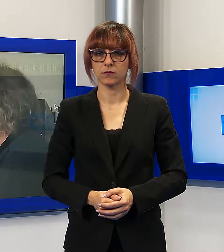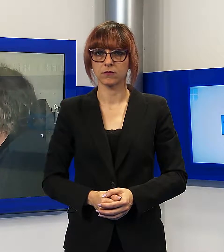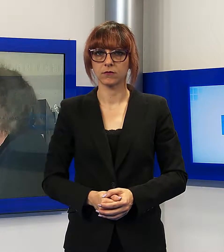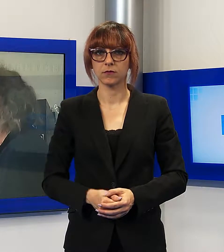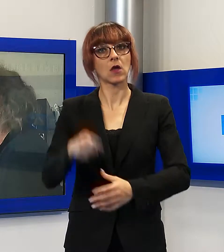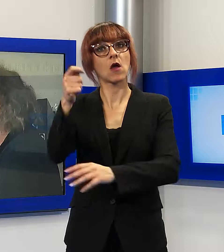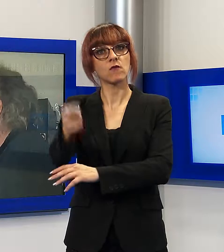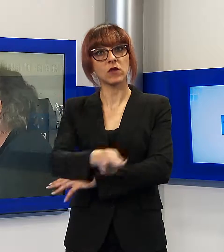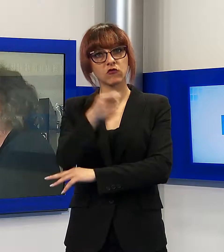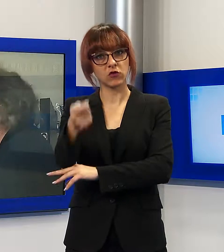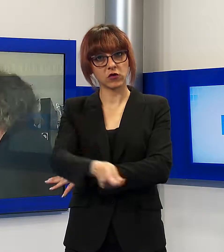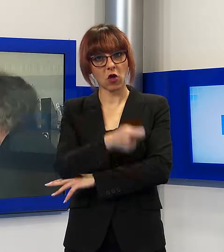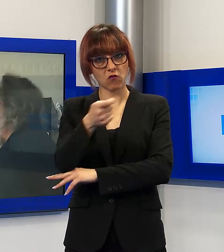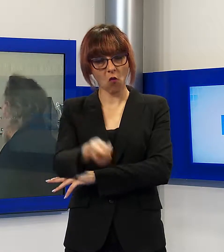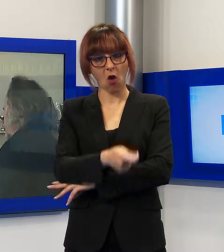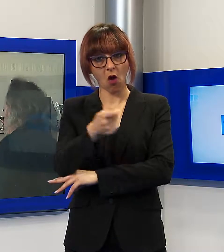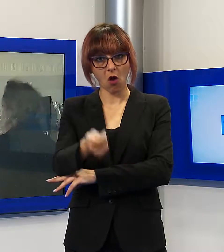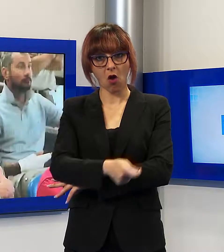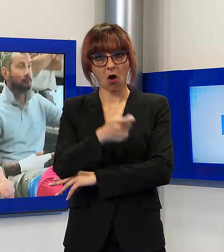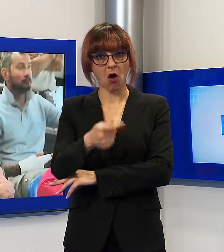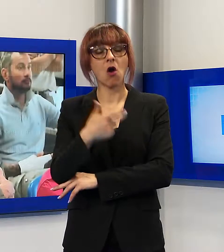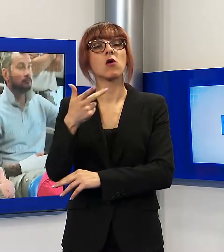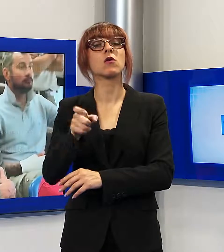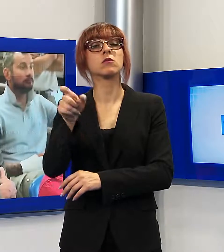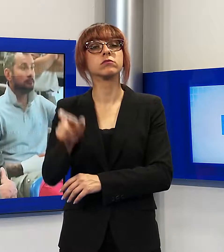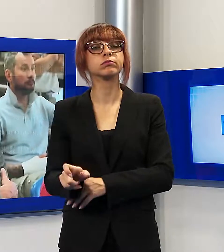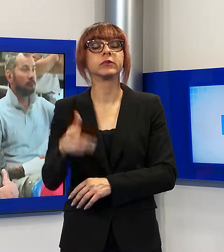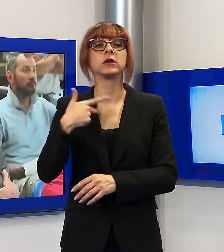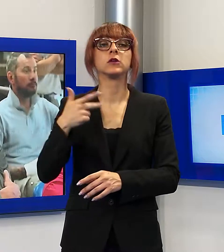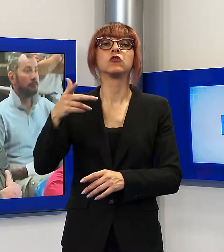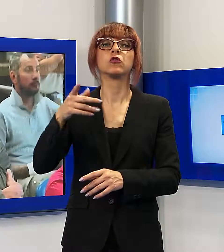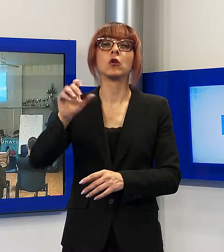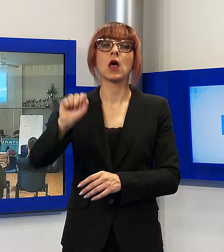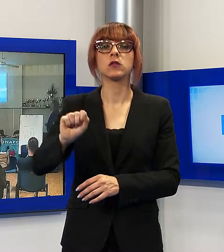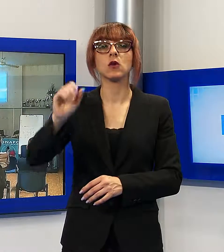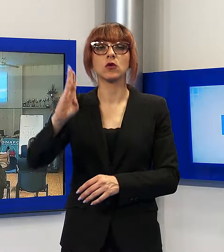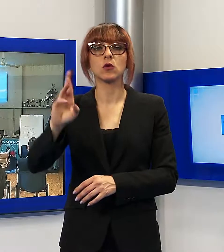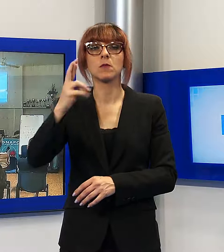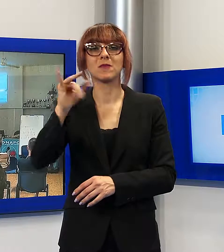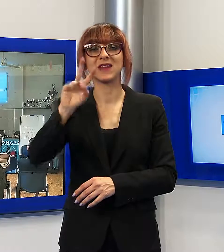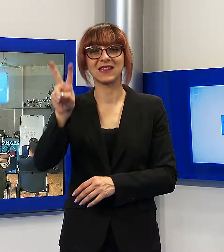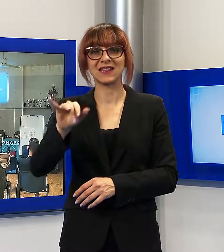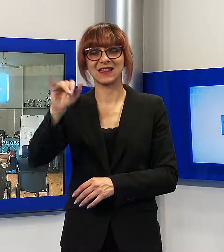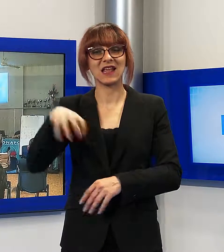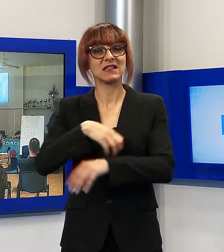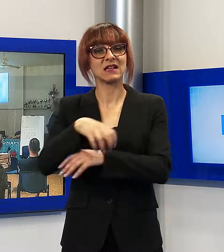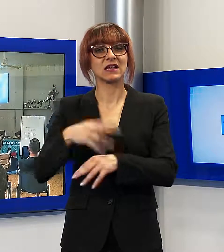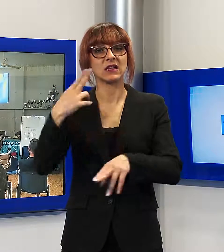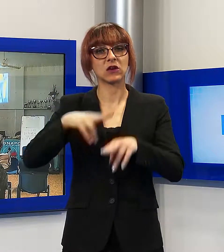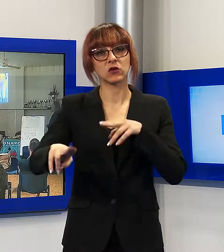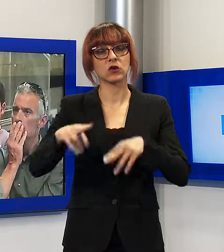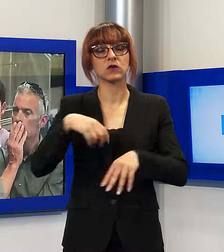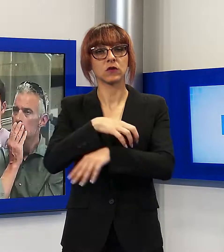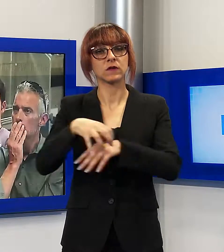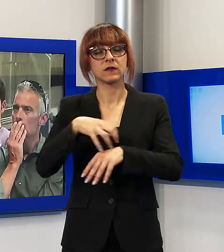Vigi del fuoco devono lavorare in sicurezza nel suo tour in giro per le caserme di tutta Italia, Antonio Brizzi, segretario nazionale del sindacato autonomo